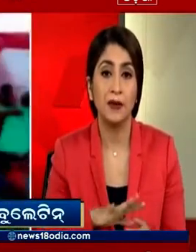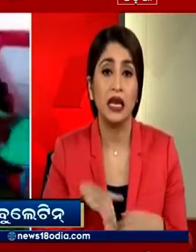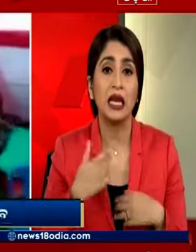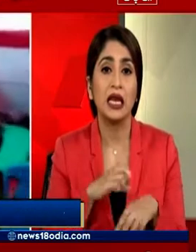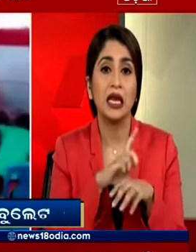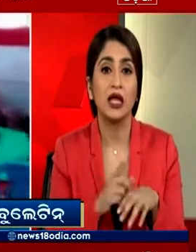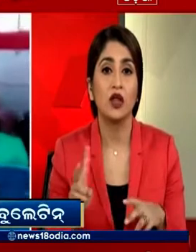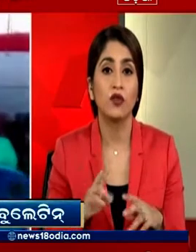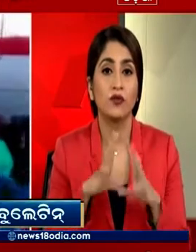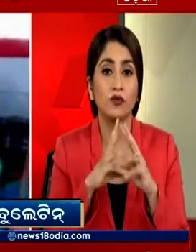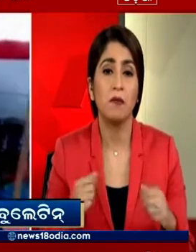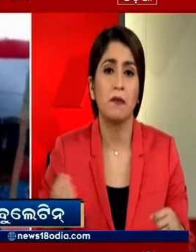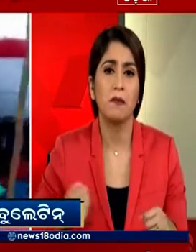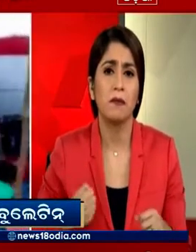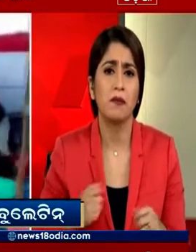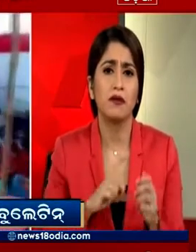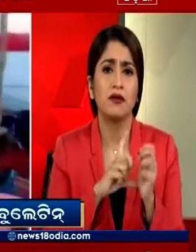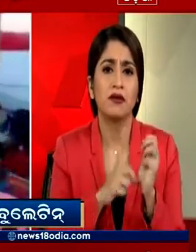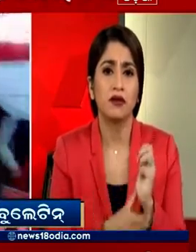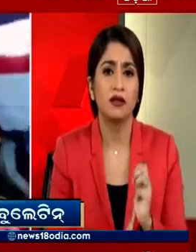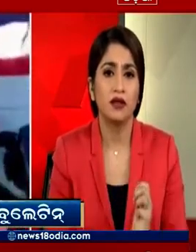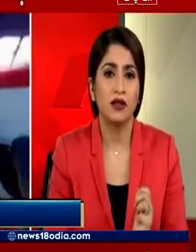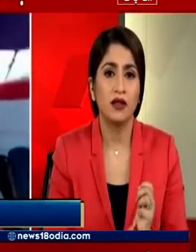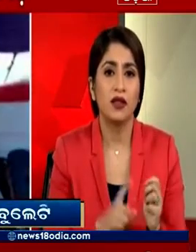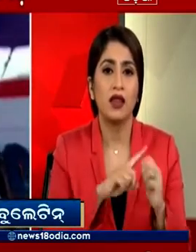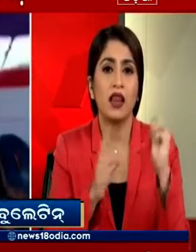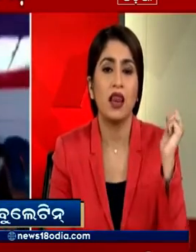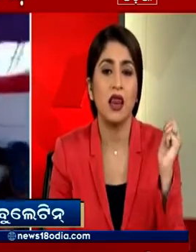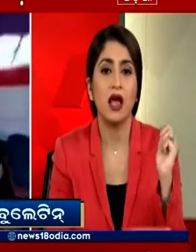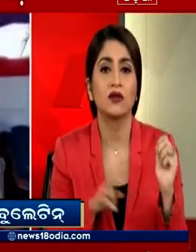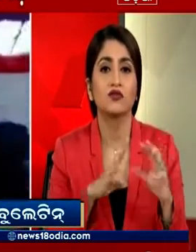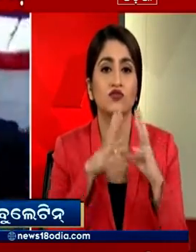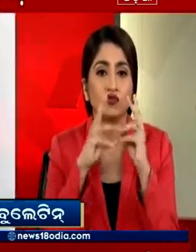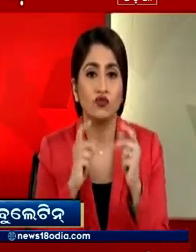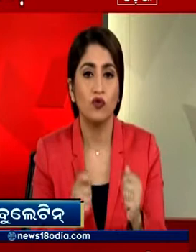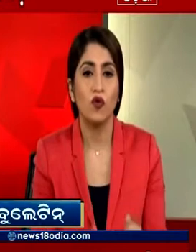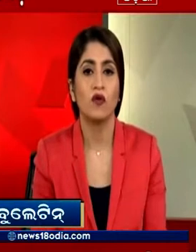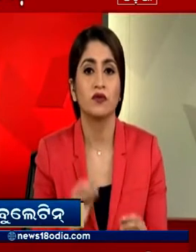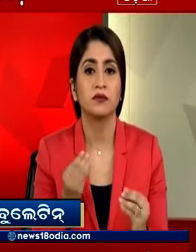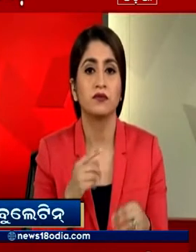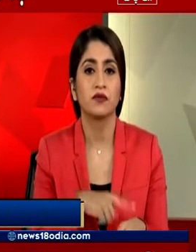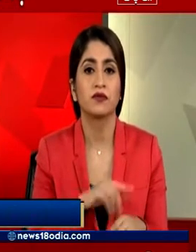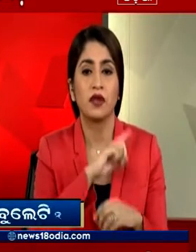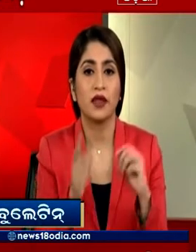में काफी देर तर दोनों पक्षों के बीच मारपीट होती रही बाद में किसी तरह से मामले को शान्त कराए गया